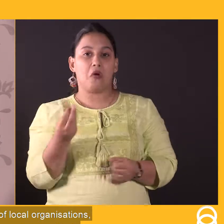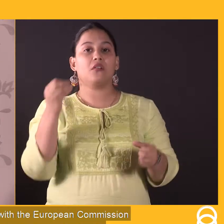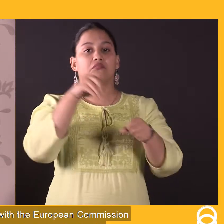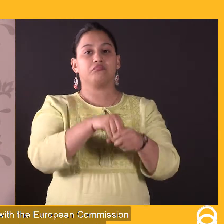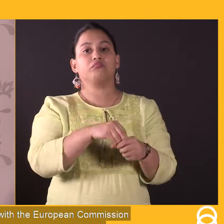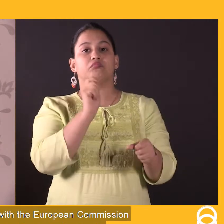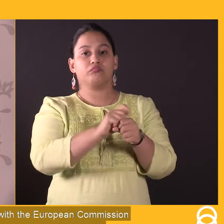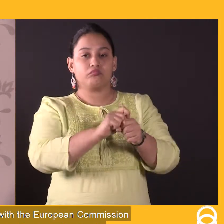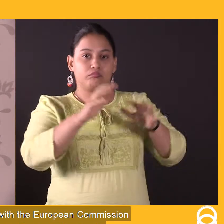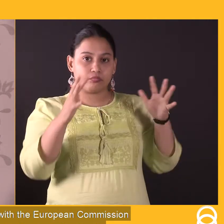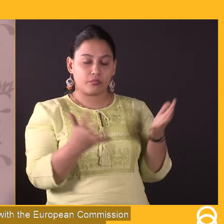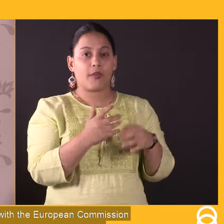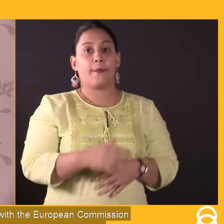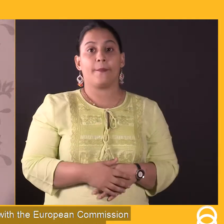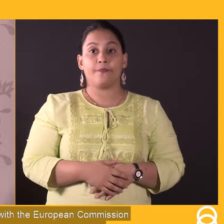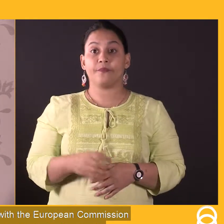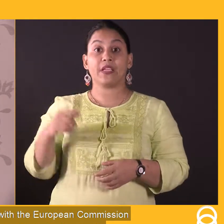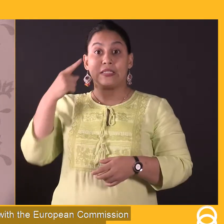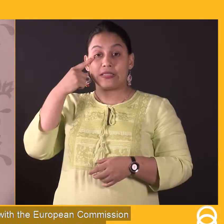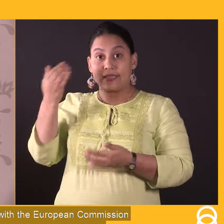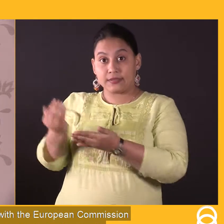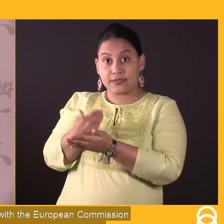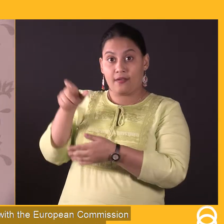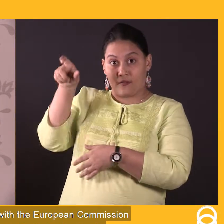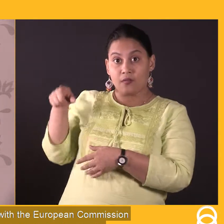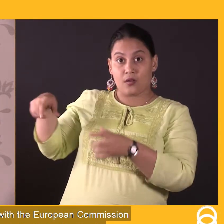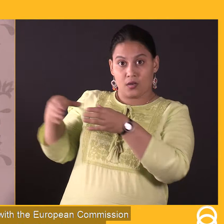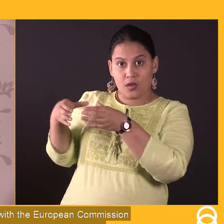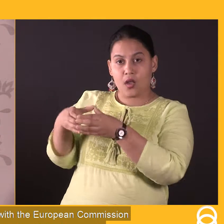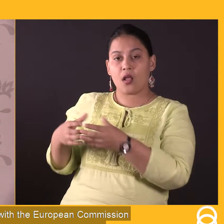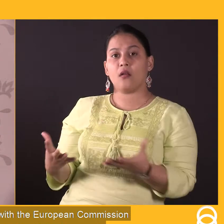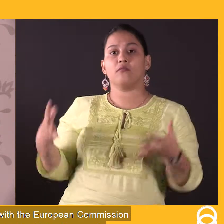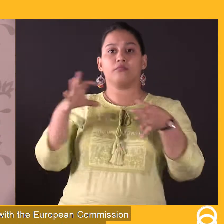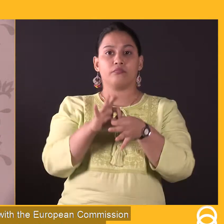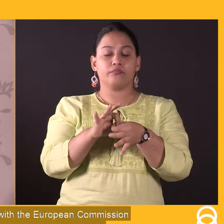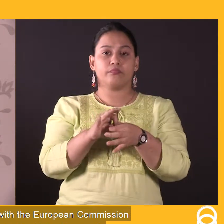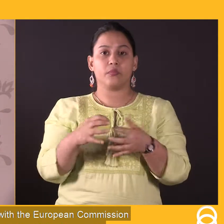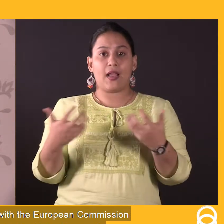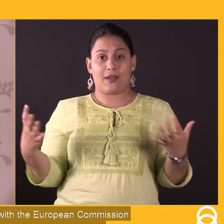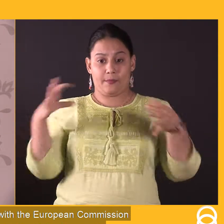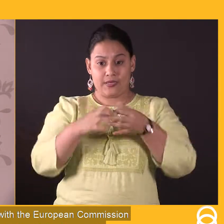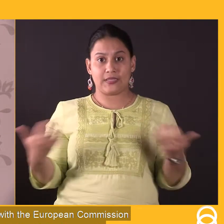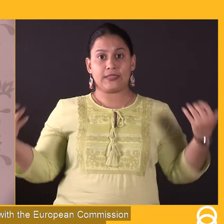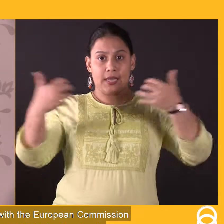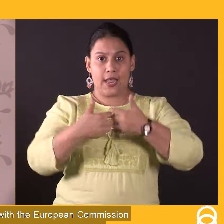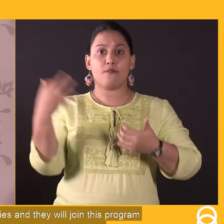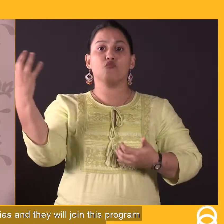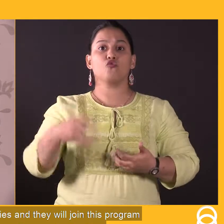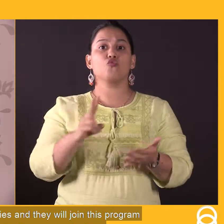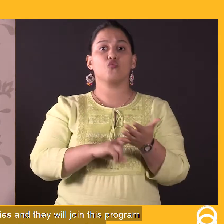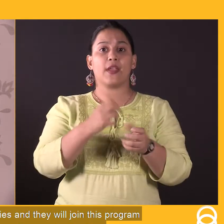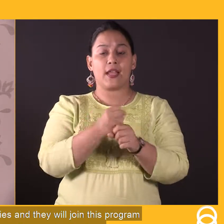जाता है साइट सेवर्स इंडिया ब्रिजिं दगैप नामक एक परियोजना चला रही है यूरोपियन कमिशन की साज़ेदारी में